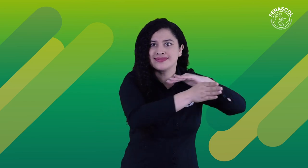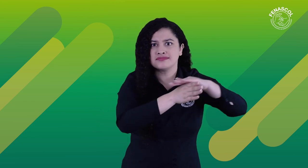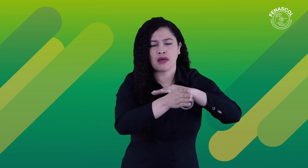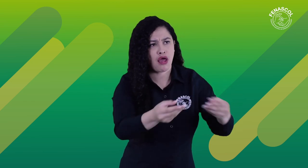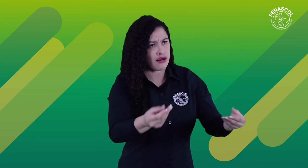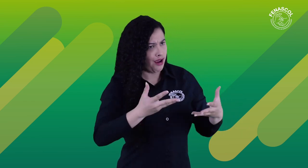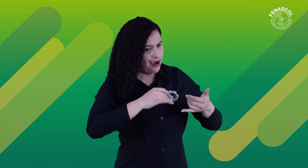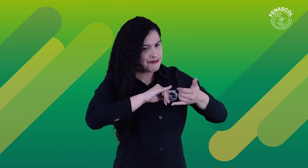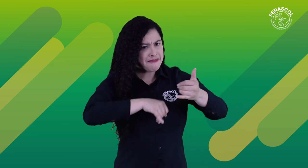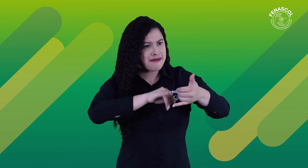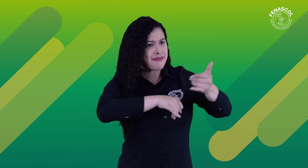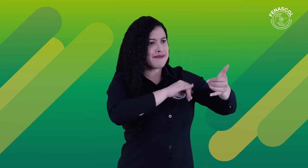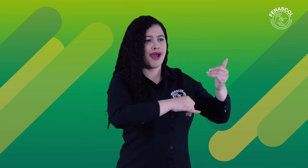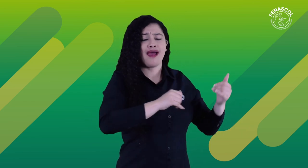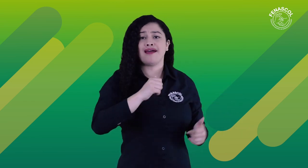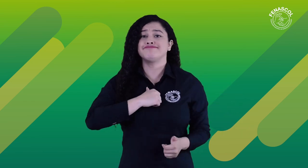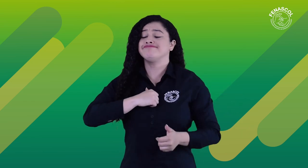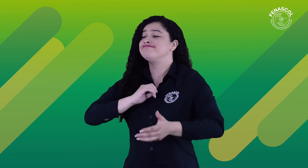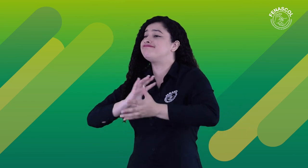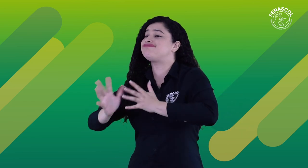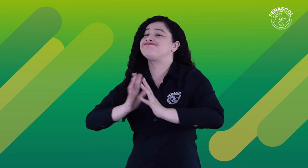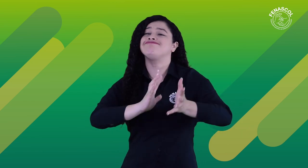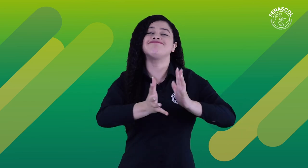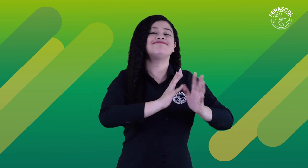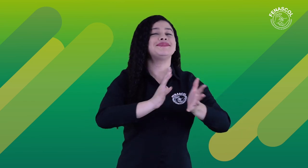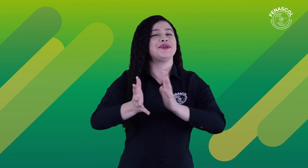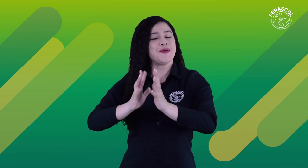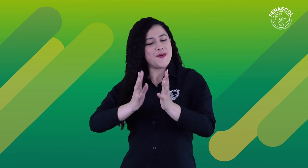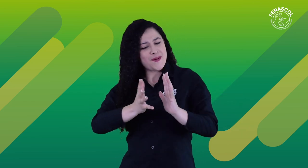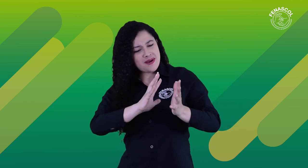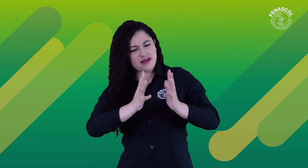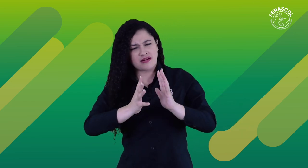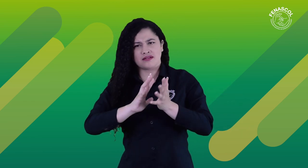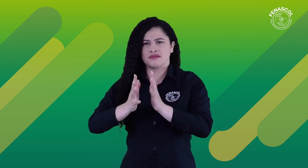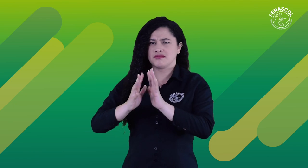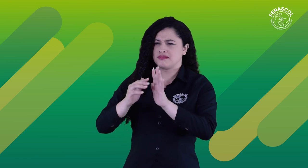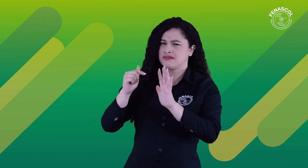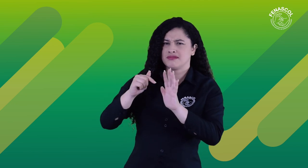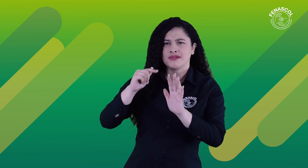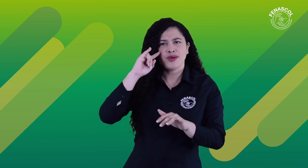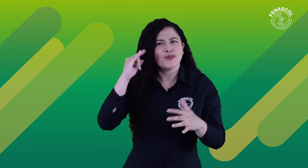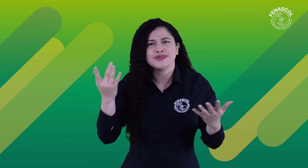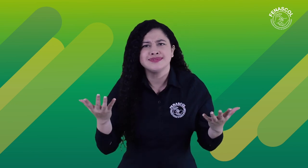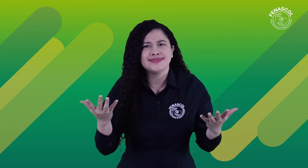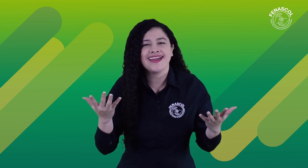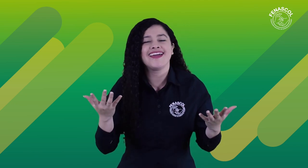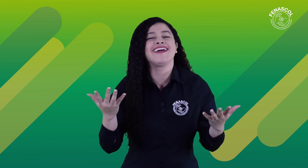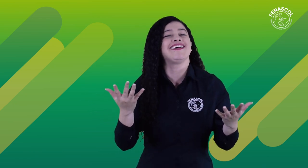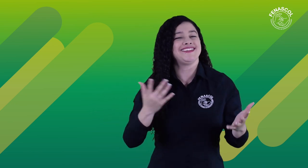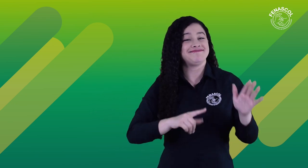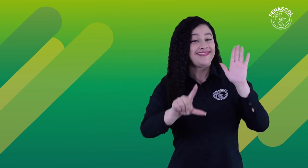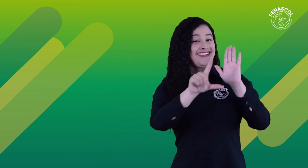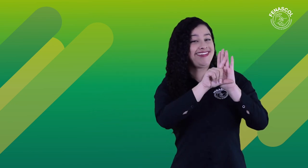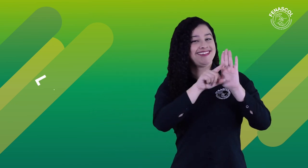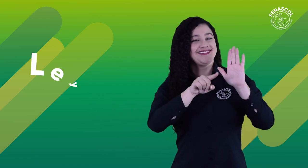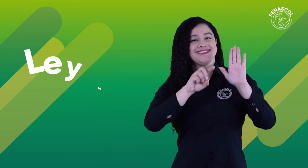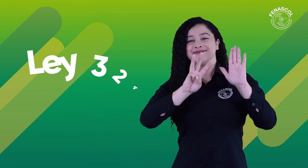ha hecho que más espacios sean accesibles, dando independencia en la comunicación. ¿Pero cómo es que lo hemos logrado? Bueno,